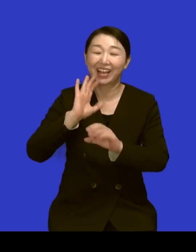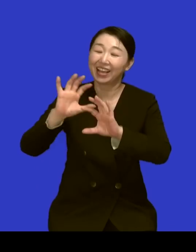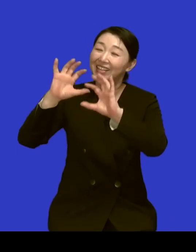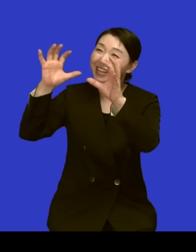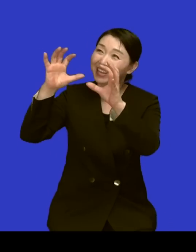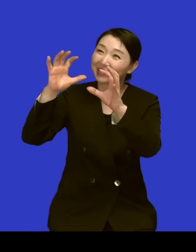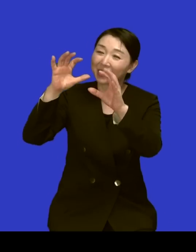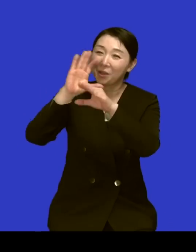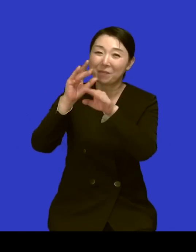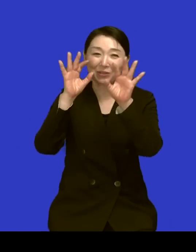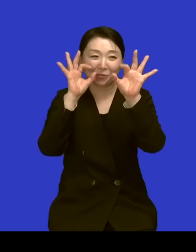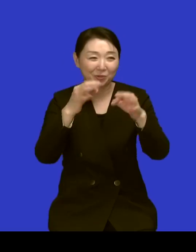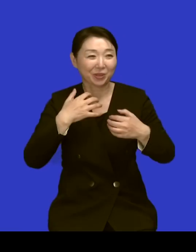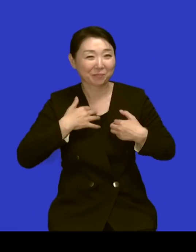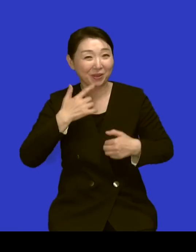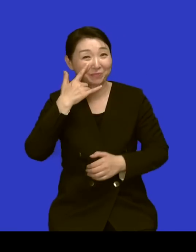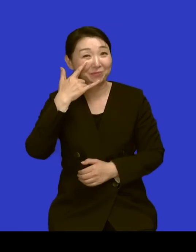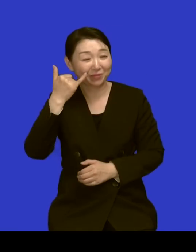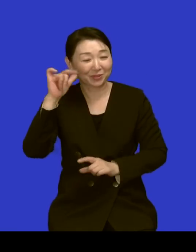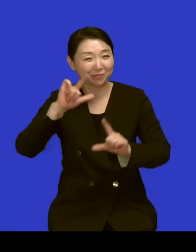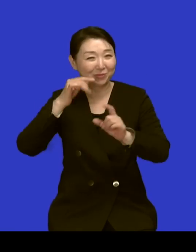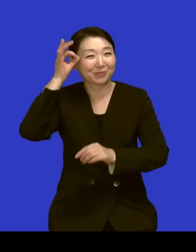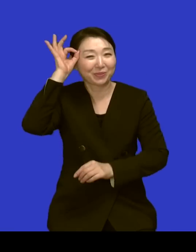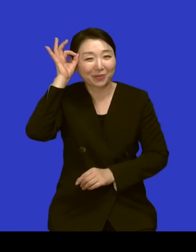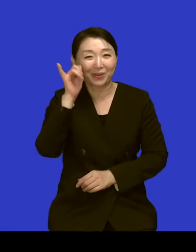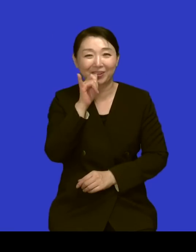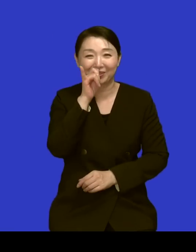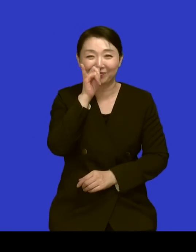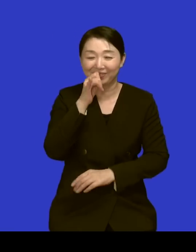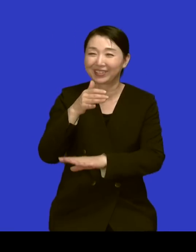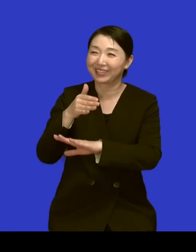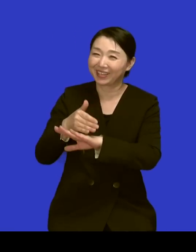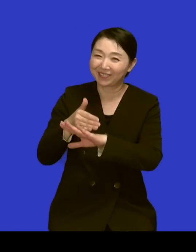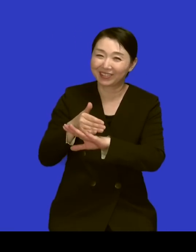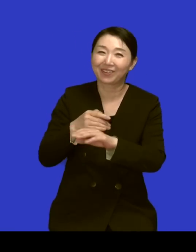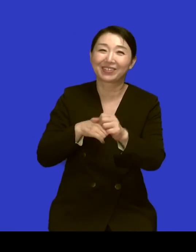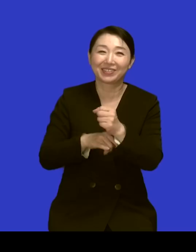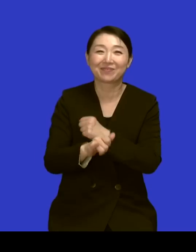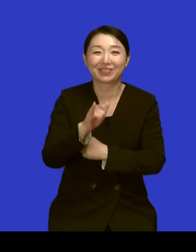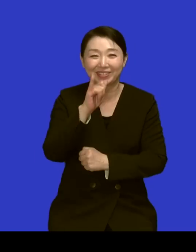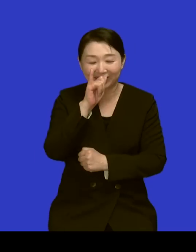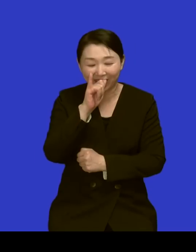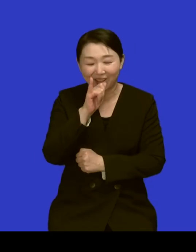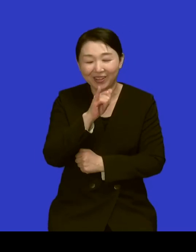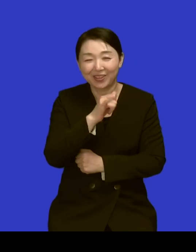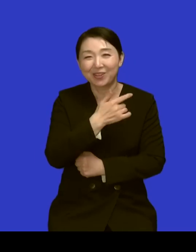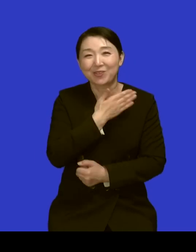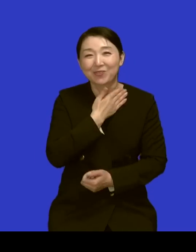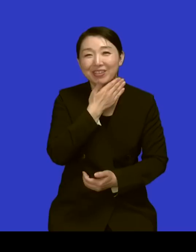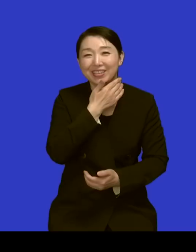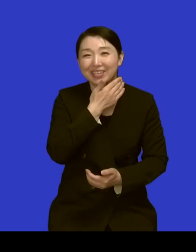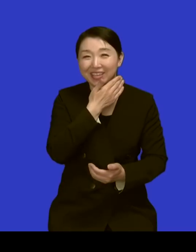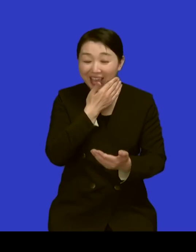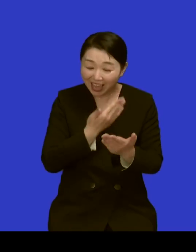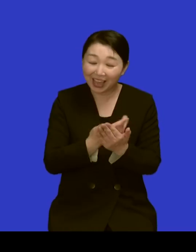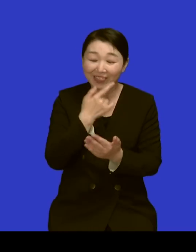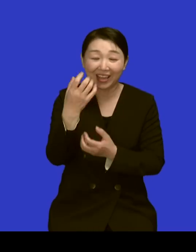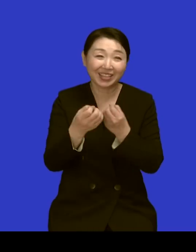기뻐하실 부모님 또 모습이 떠오르면서 굉장히 의미 있는 시간이었습니다 오늘 선생님 귀한 간증 감사합니다 네 감사합니다 네 고맙습니다